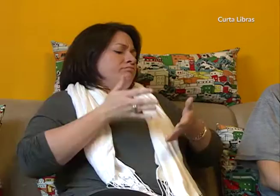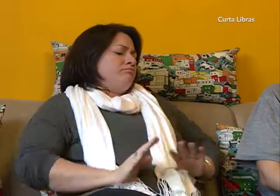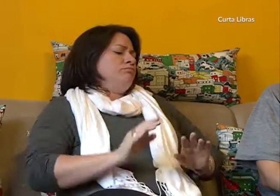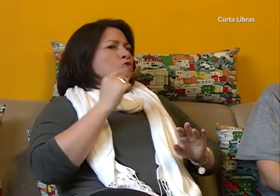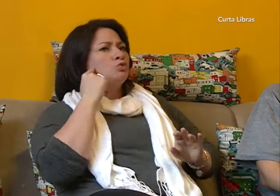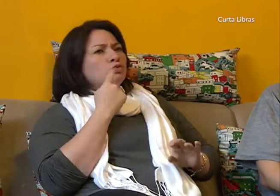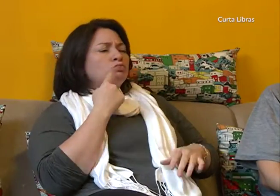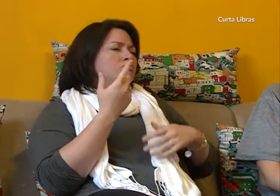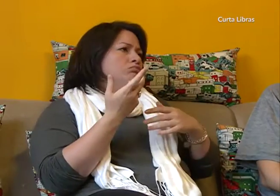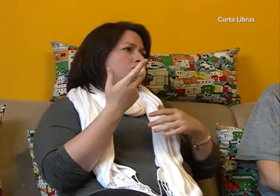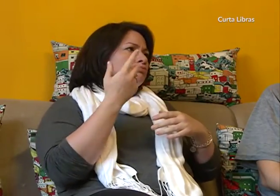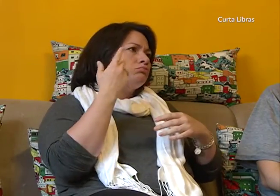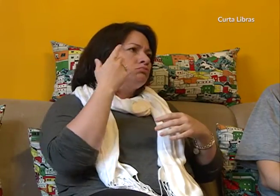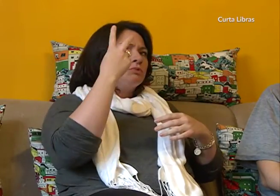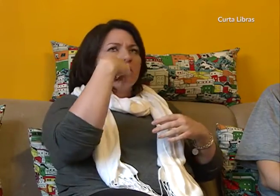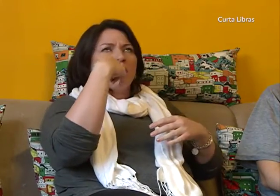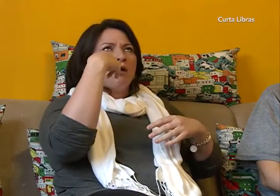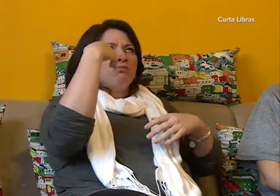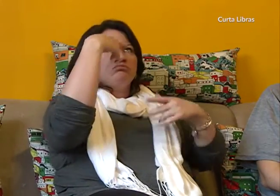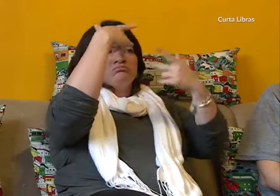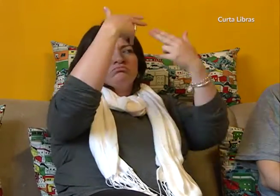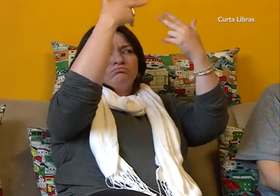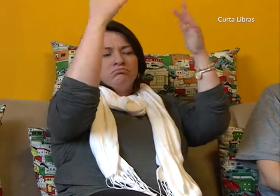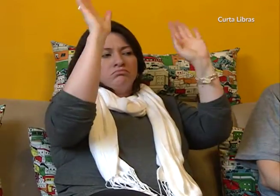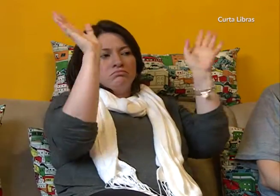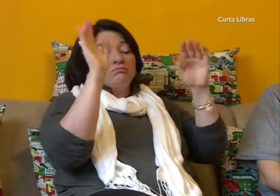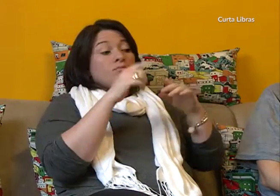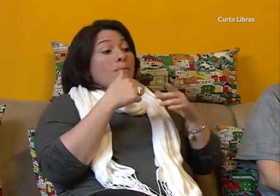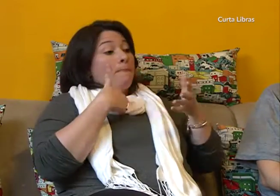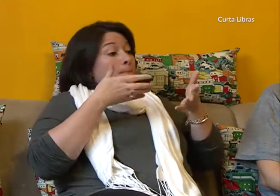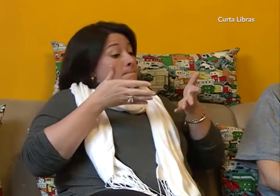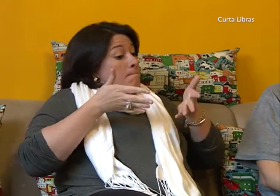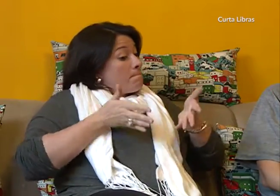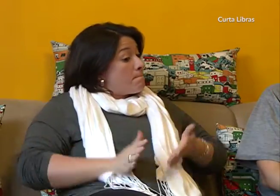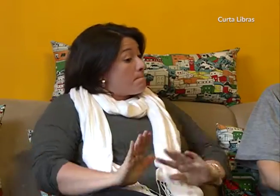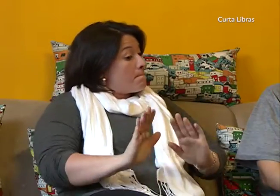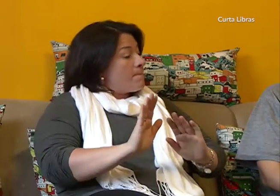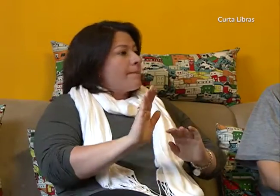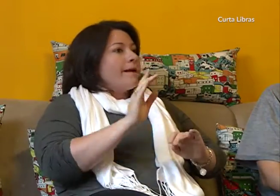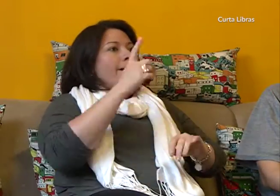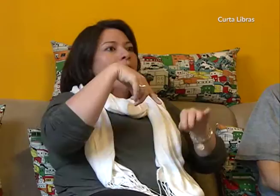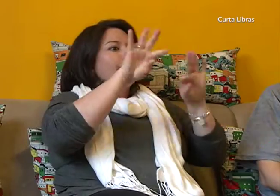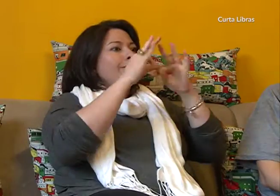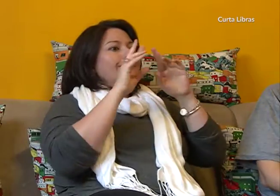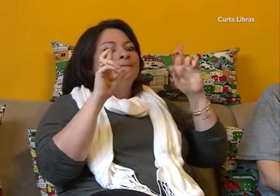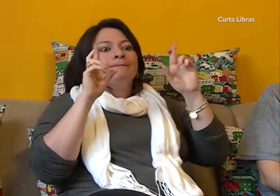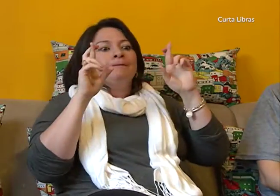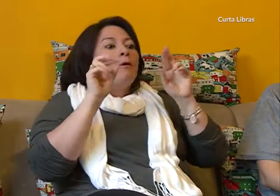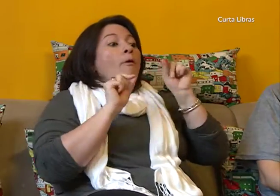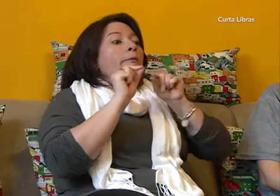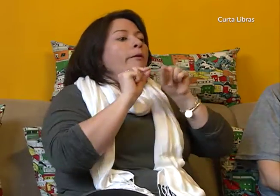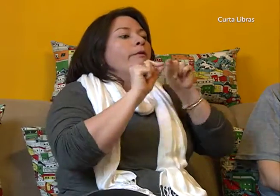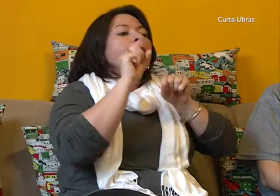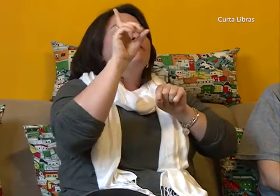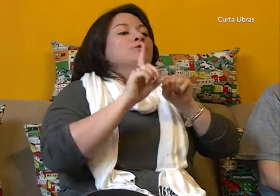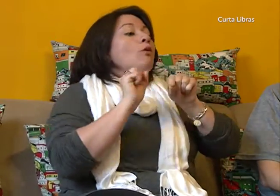Quando eu nasci, toda a família ficou na expectativa de saber qual tipo de deficiência seria. Pois já estavam preparados para isso.